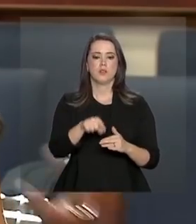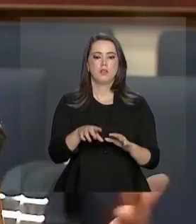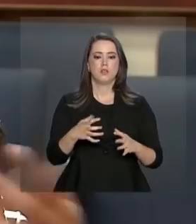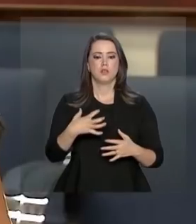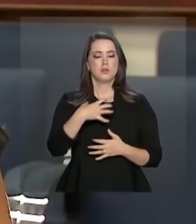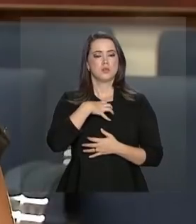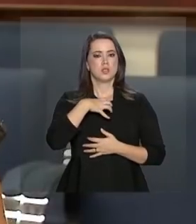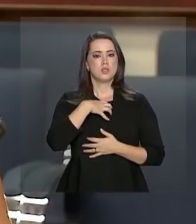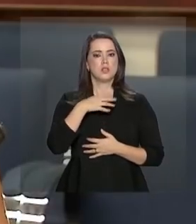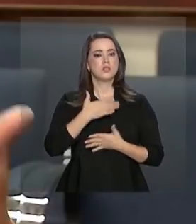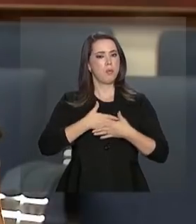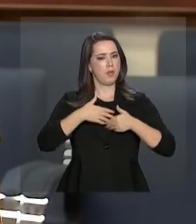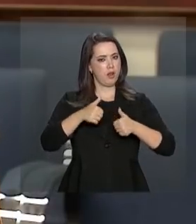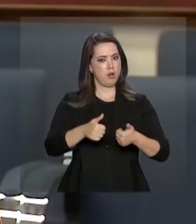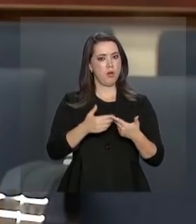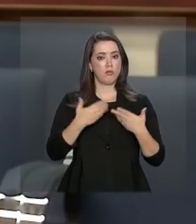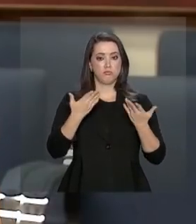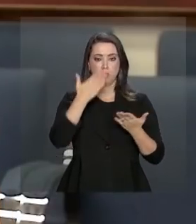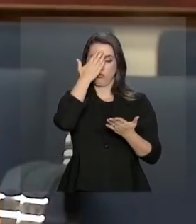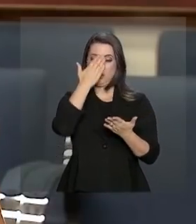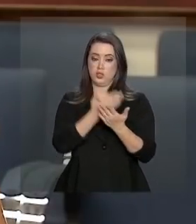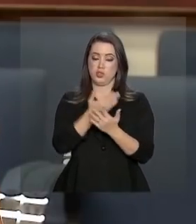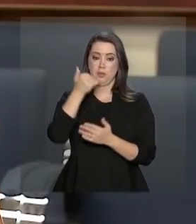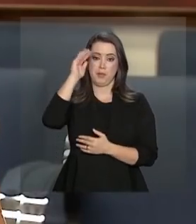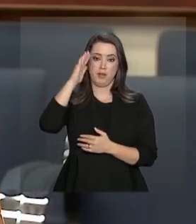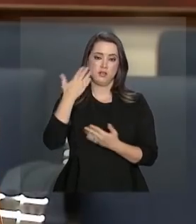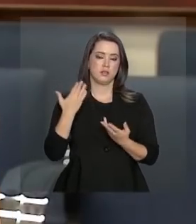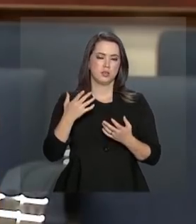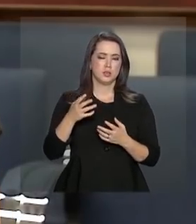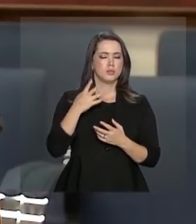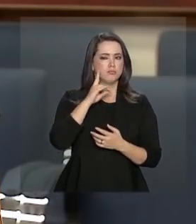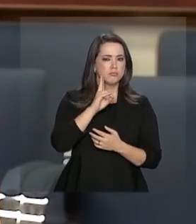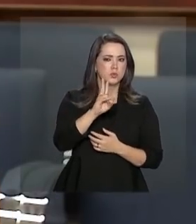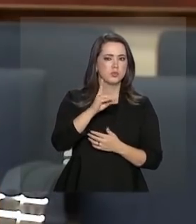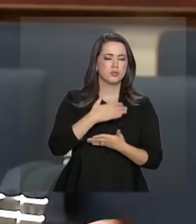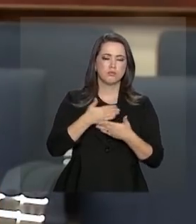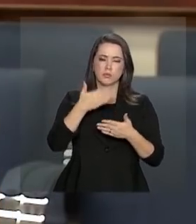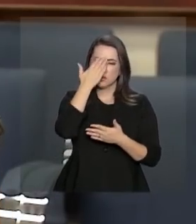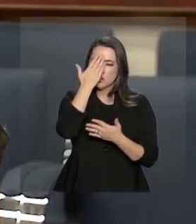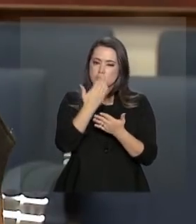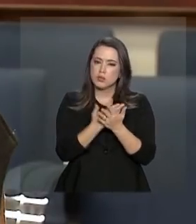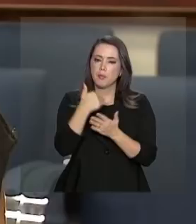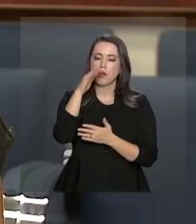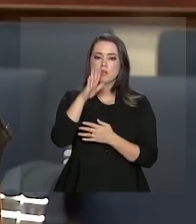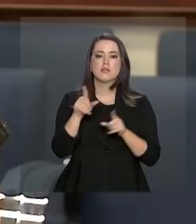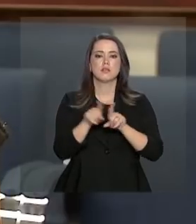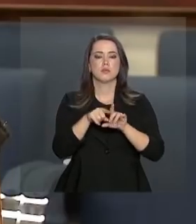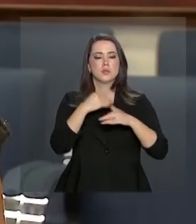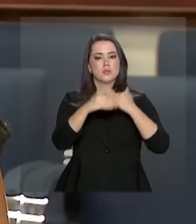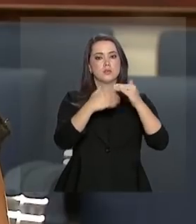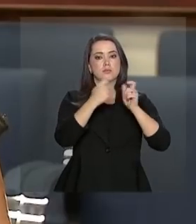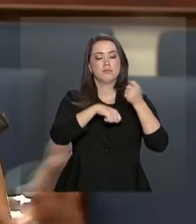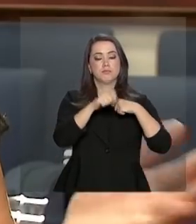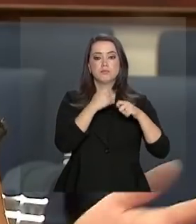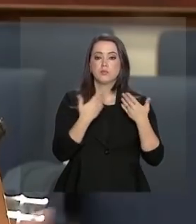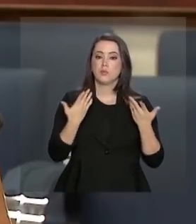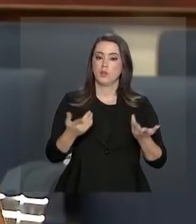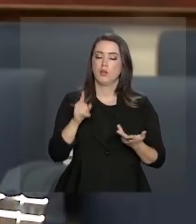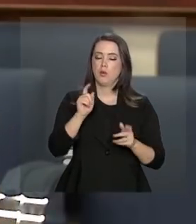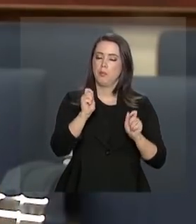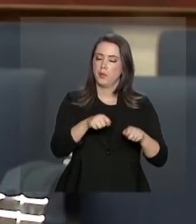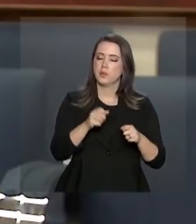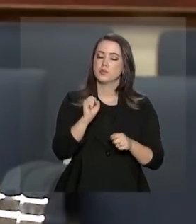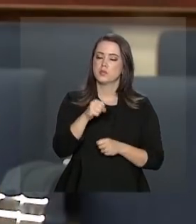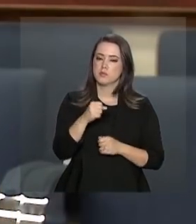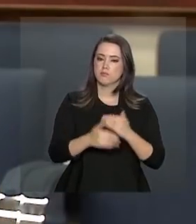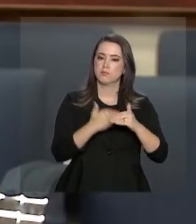causará uma sensação melhor e, portanto, a confiança aumenta. Um cenário de confiança maior também é um cenário maior de crescimento econômico. Então, eu acho que isso pode